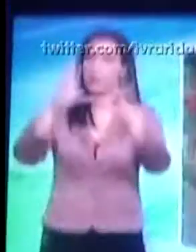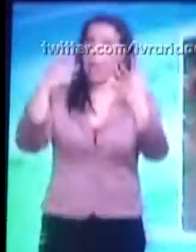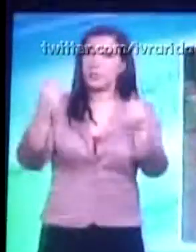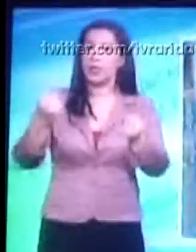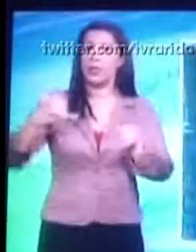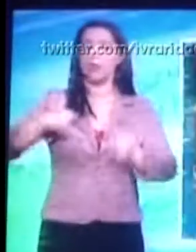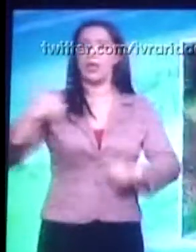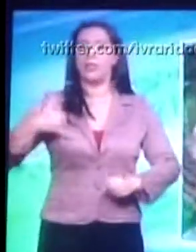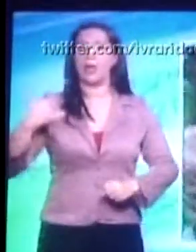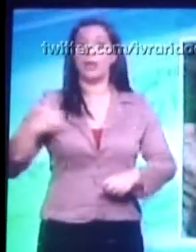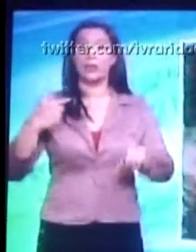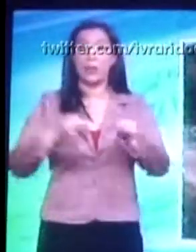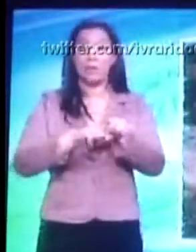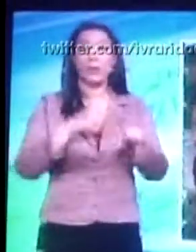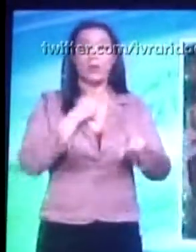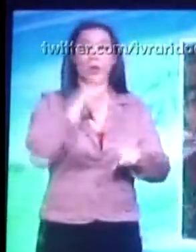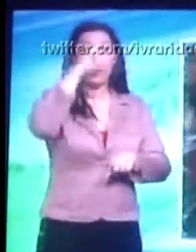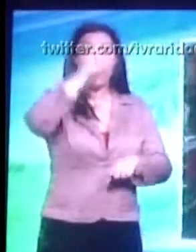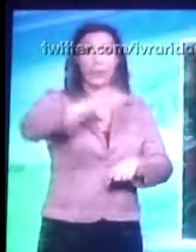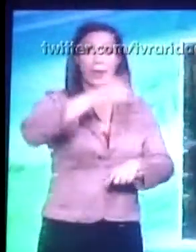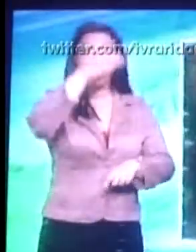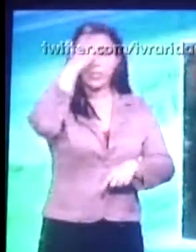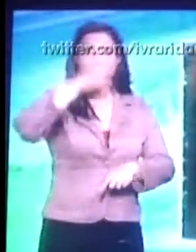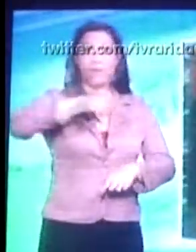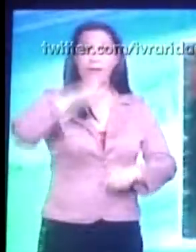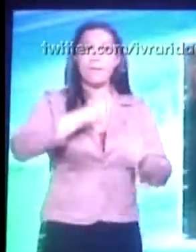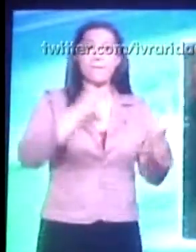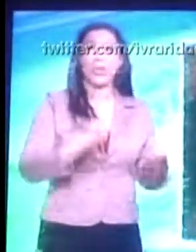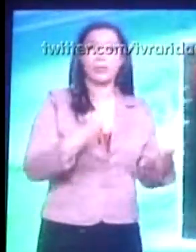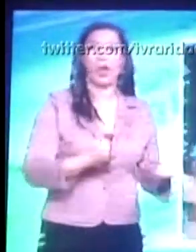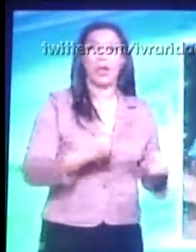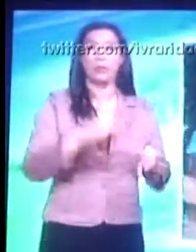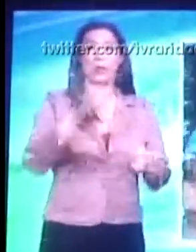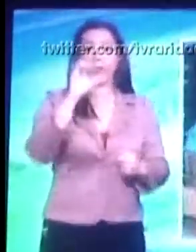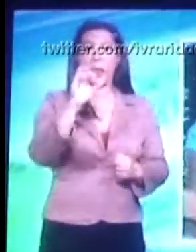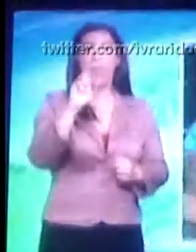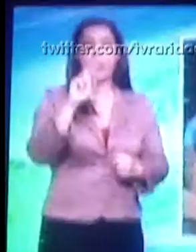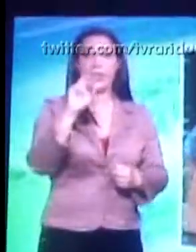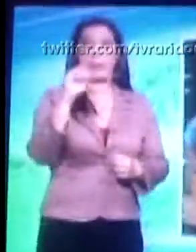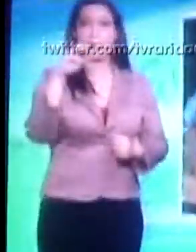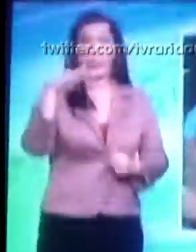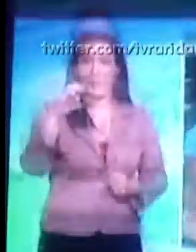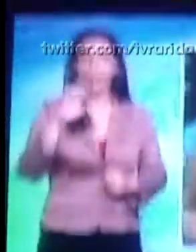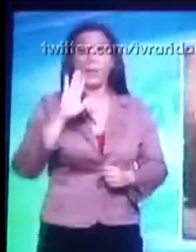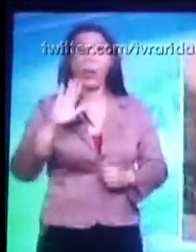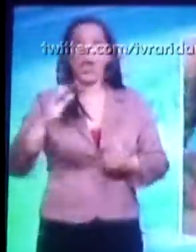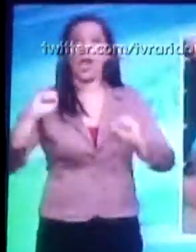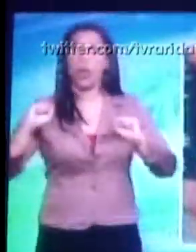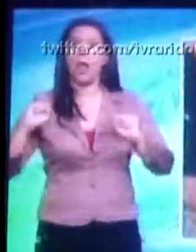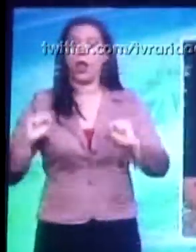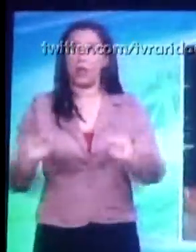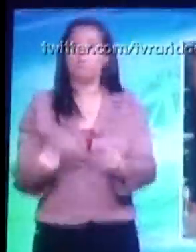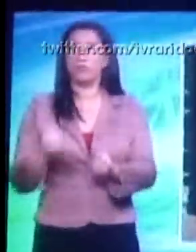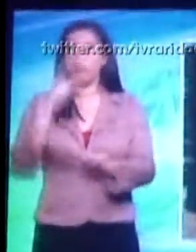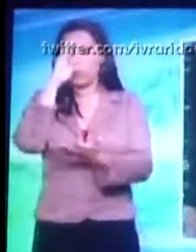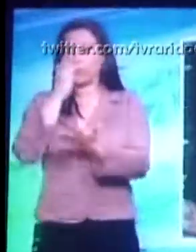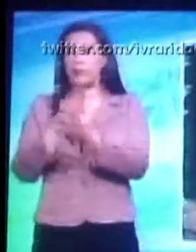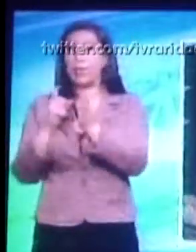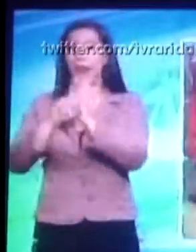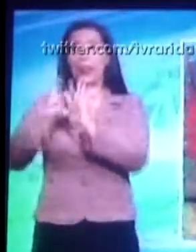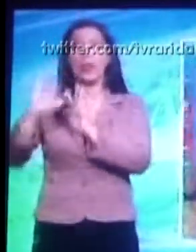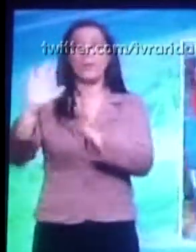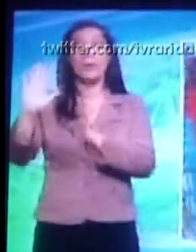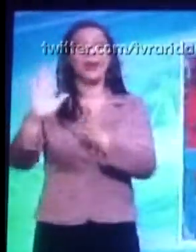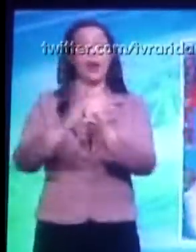O serviço mais pesado do que ele pode suportar é crime. Mesmo com toda garantia da legislação, tem